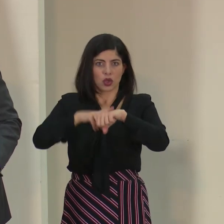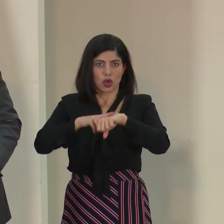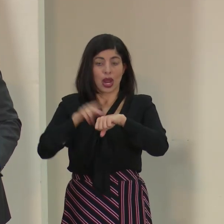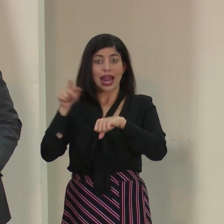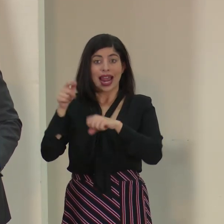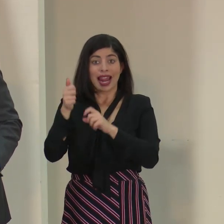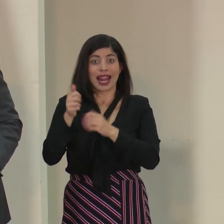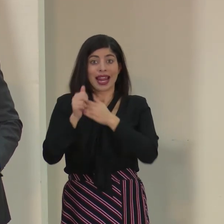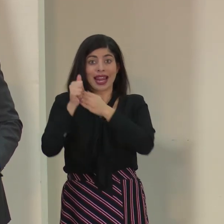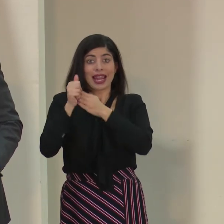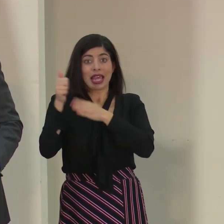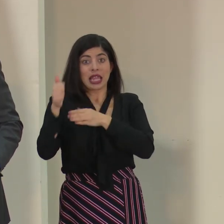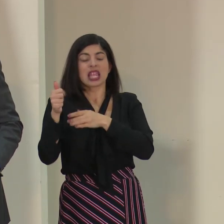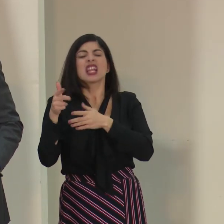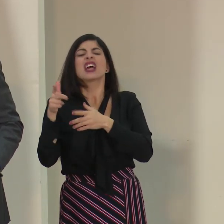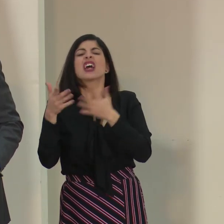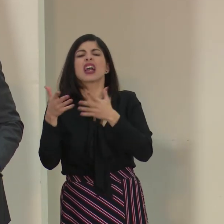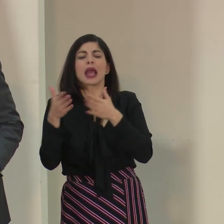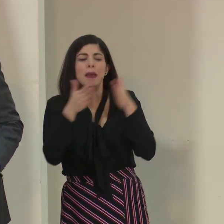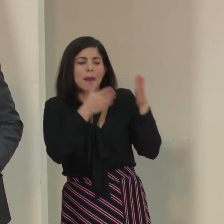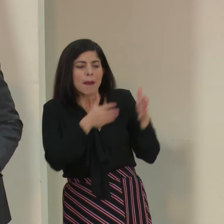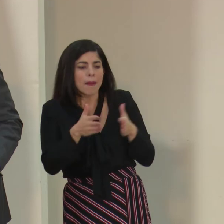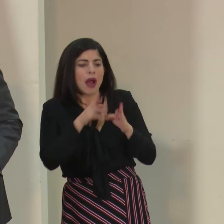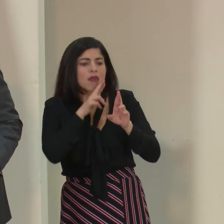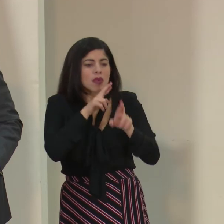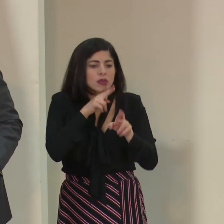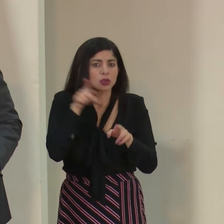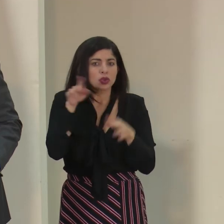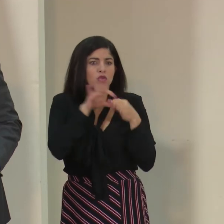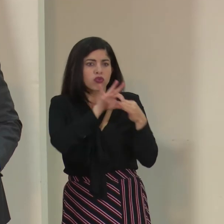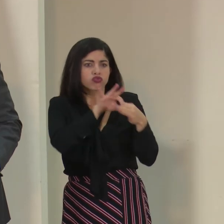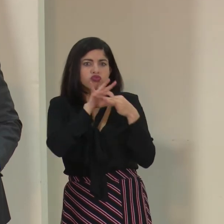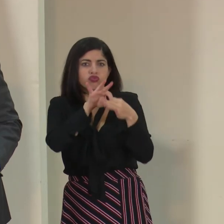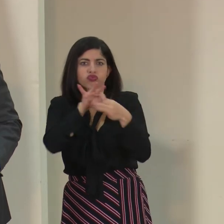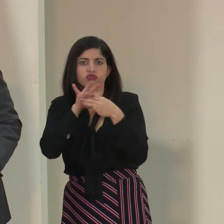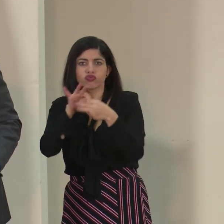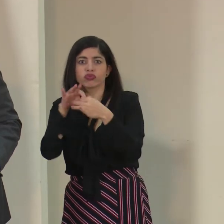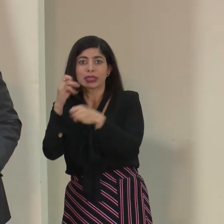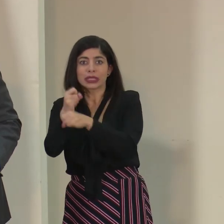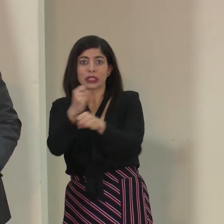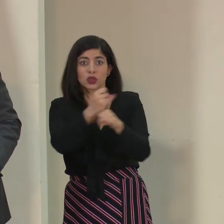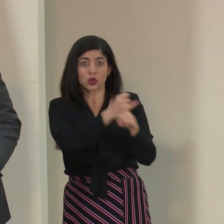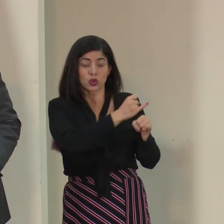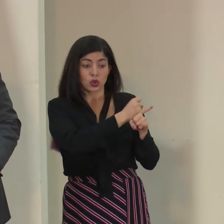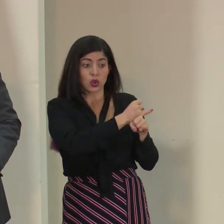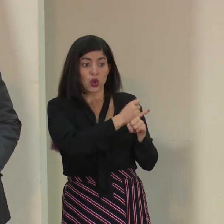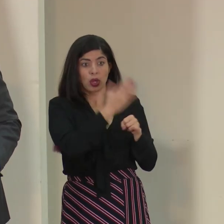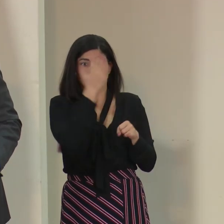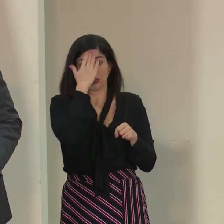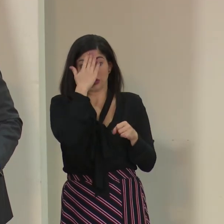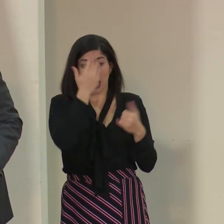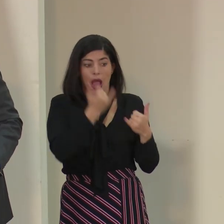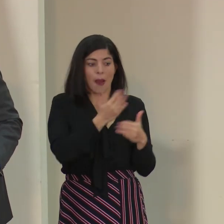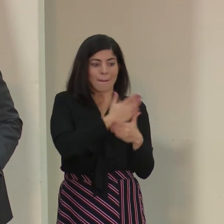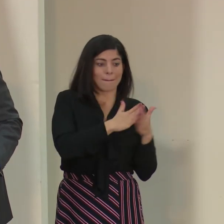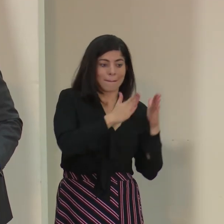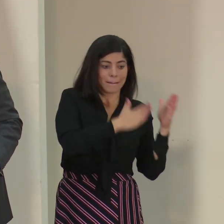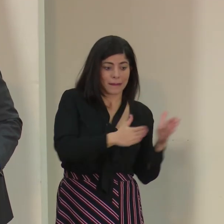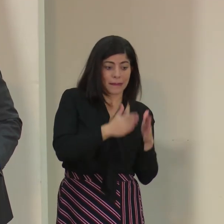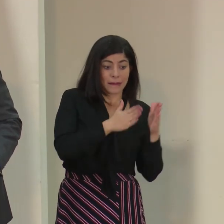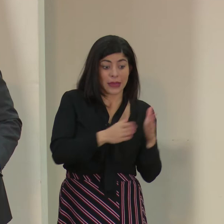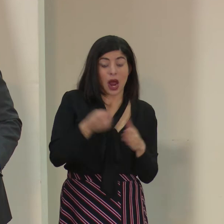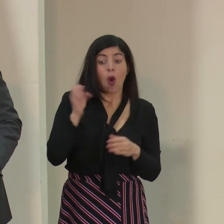subsistema de preparativos y respuesta donde cada institución debe, frente a la fase de preparación o incluso si